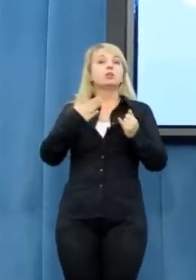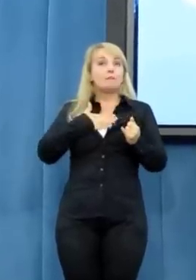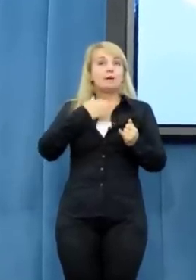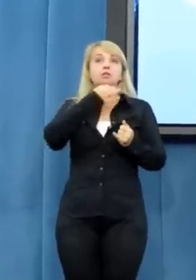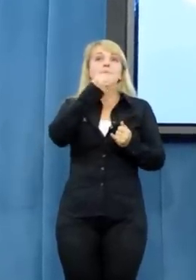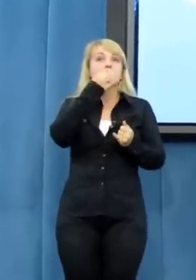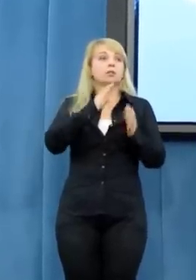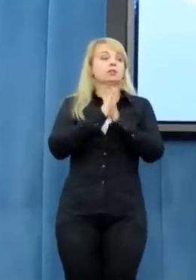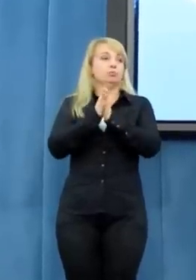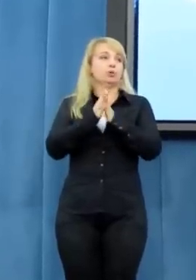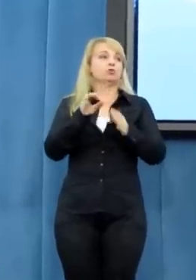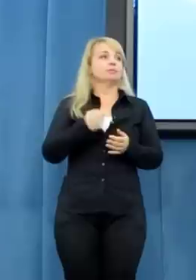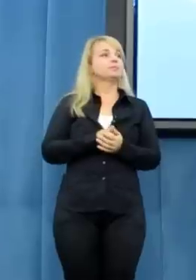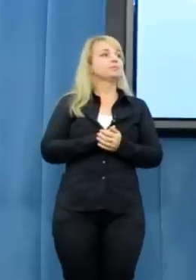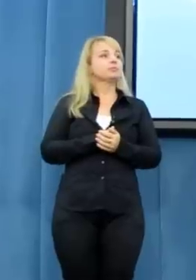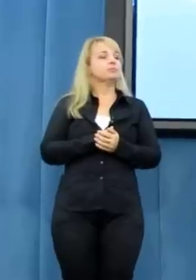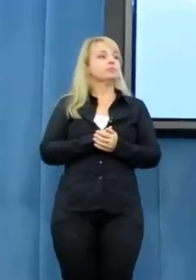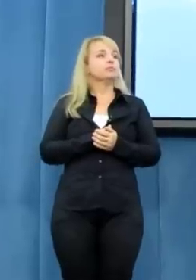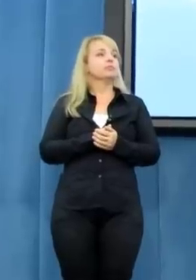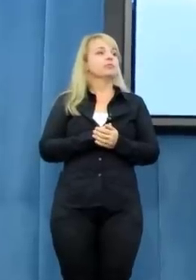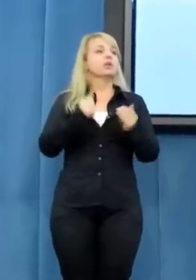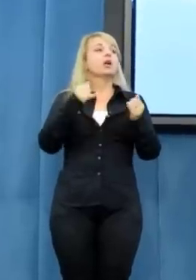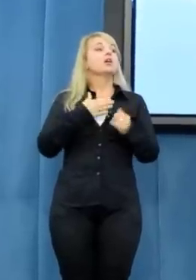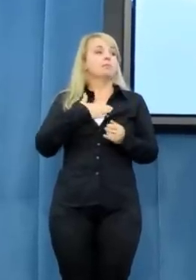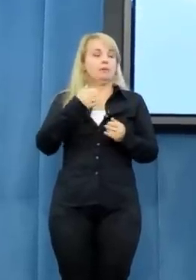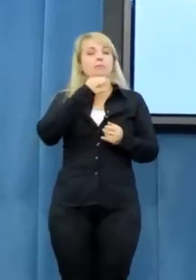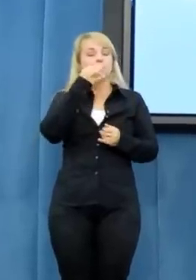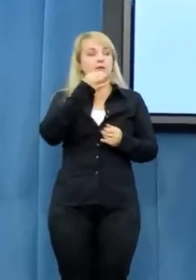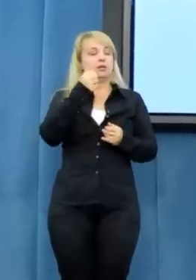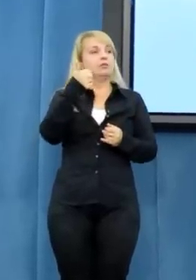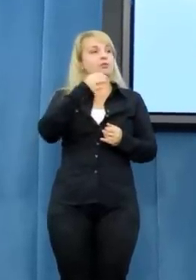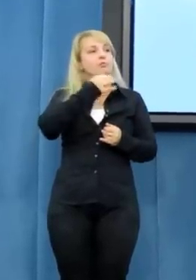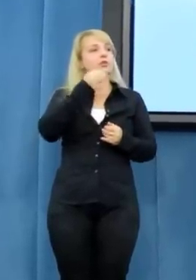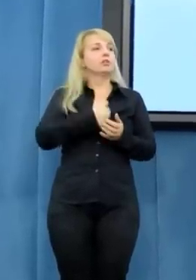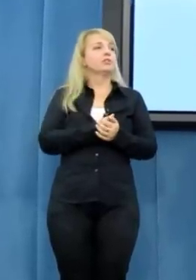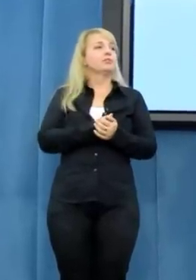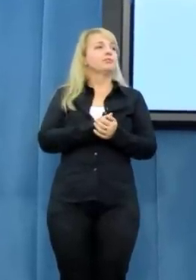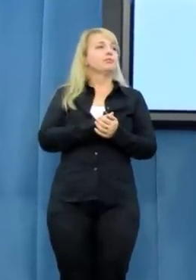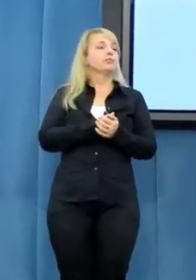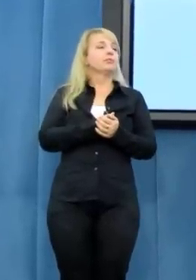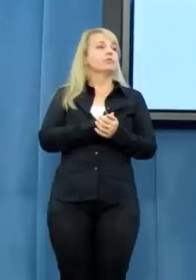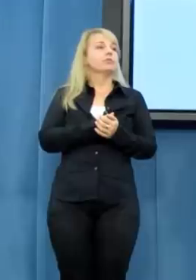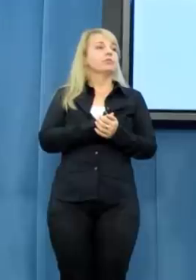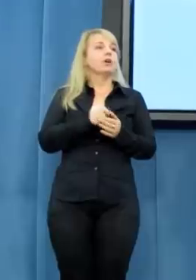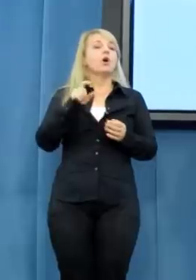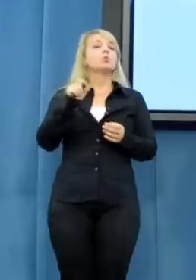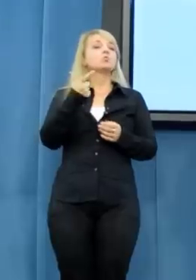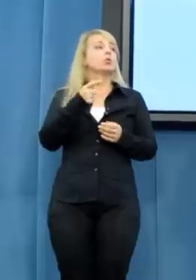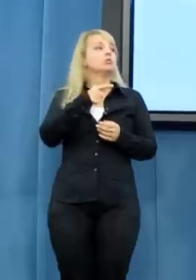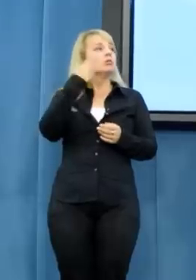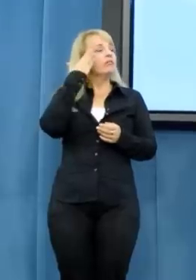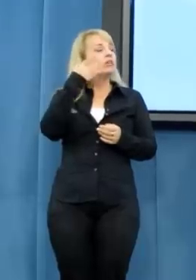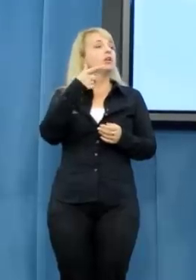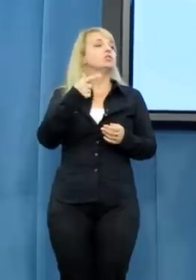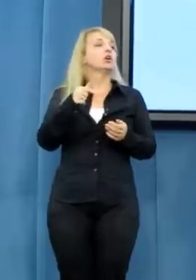pytania, to bardzo proszę. Panie Marszałek, jeśli można, jedna rzecz, ja bym chciał już ściśnić. Skąd Pani wie, że